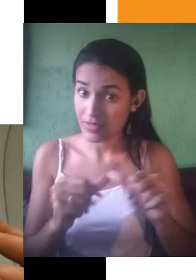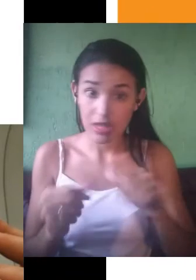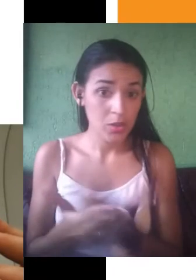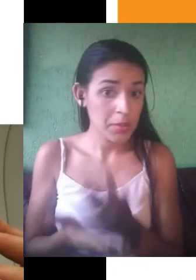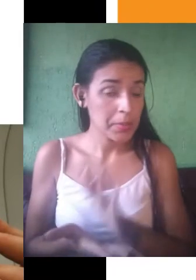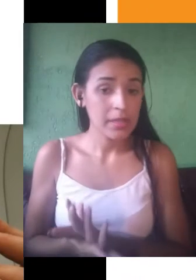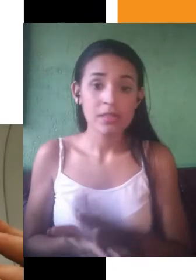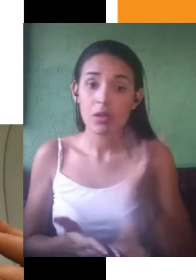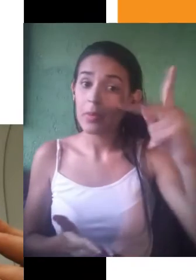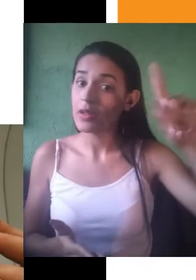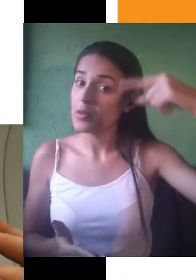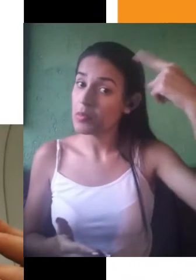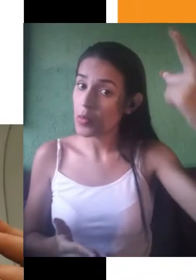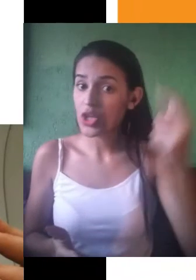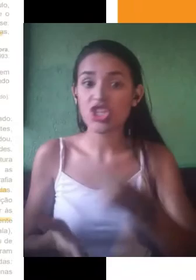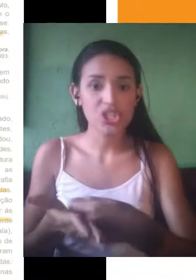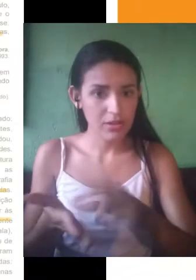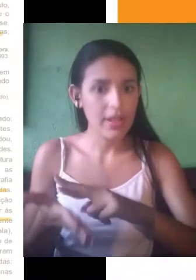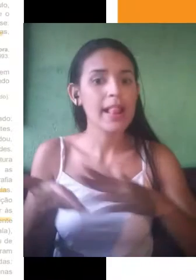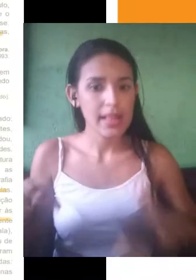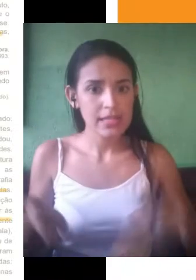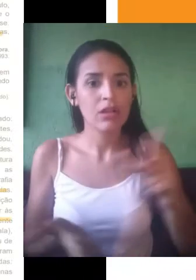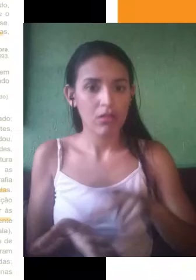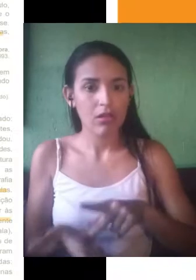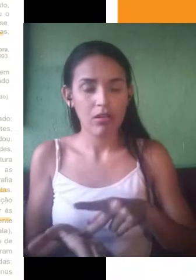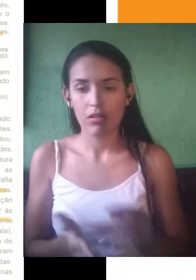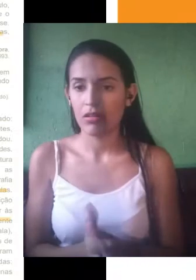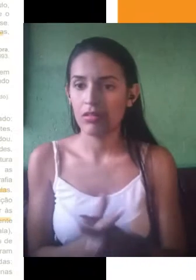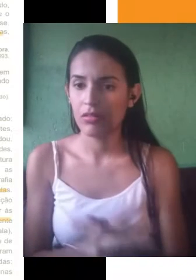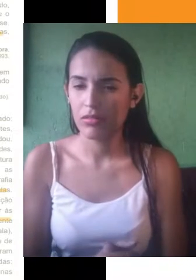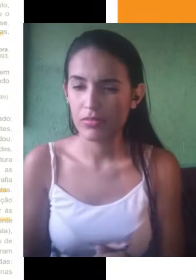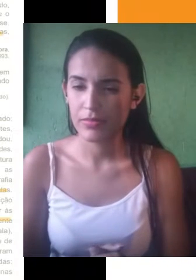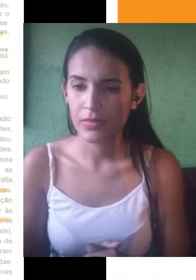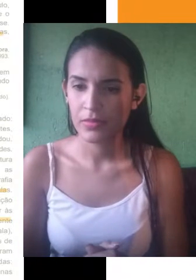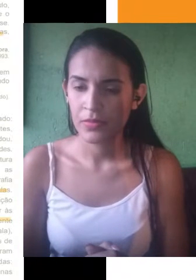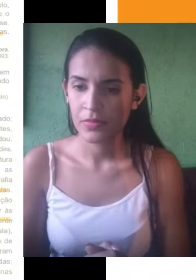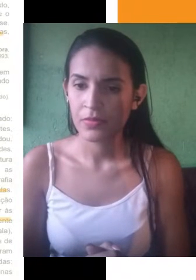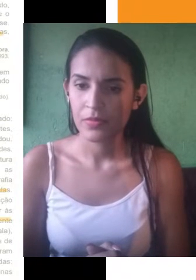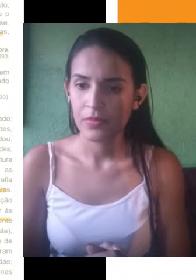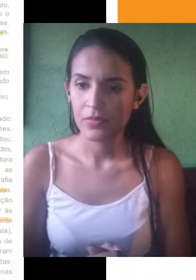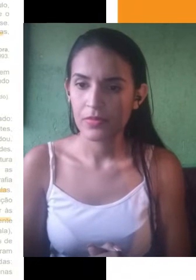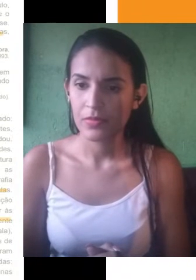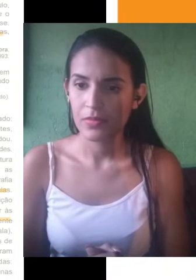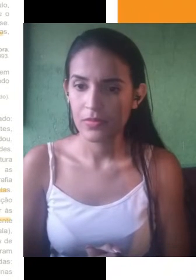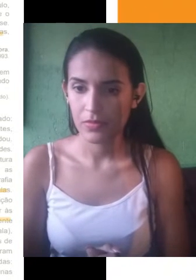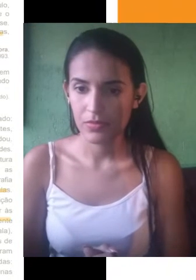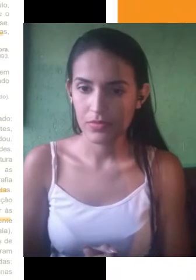na hora de elaborar o nosso plano de custo. Uma outra dica que a gente viu era a de, a partir da leitura dos textos